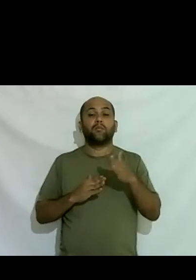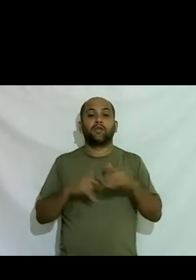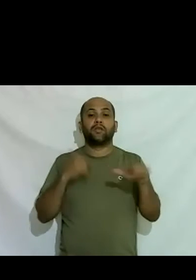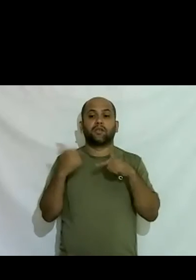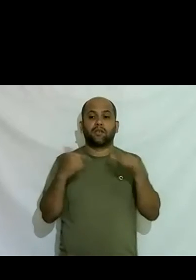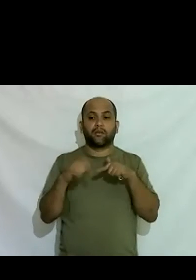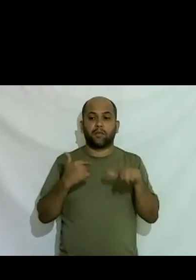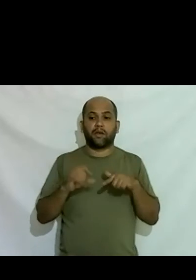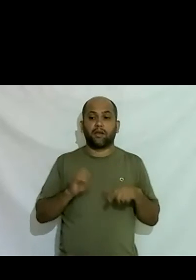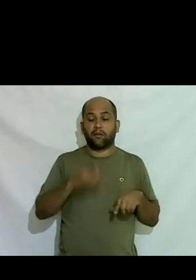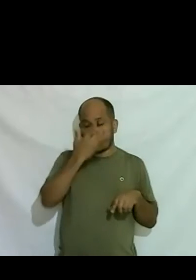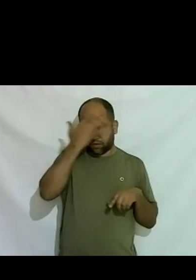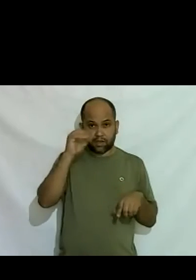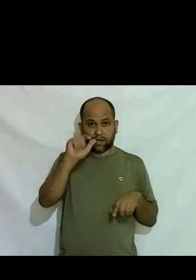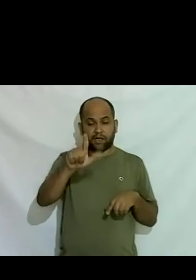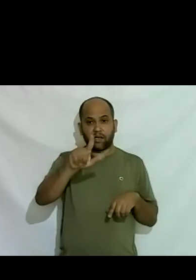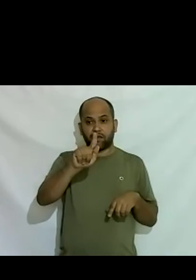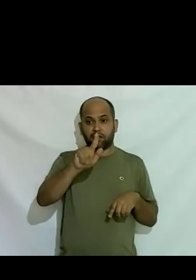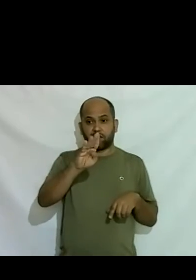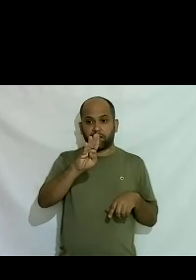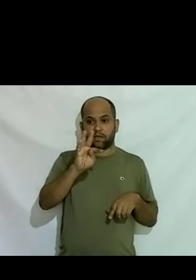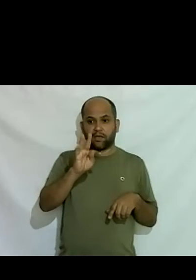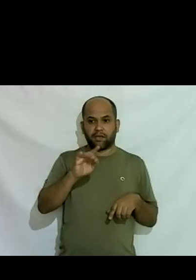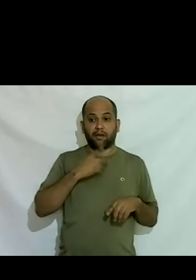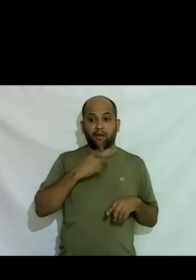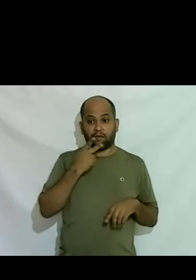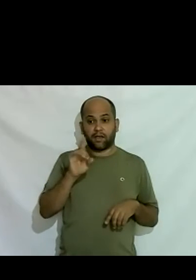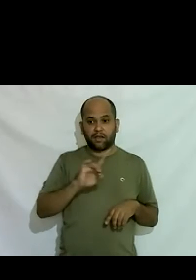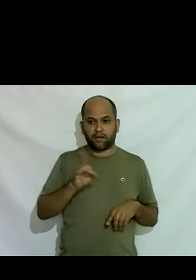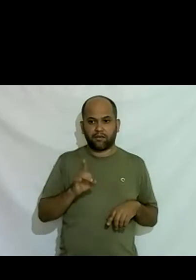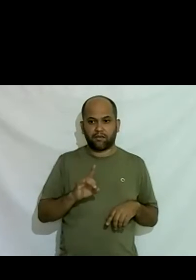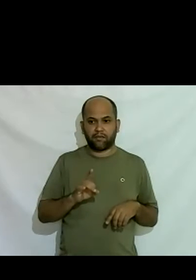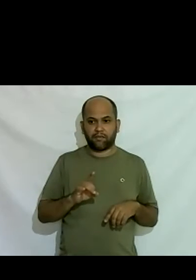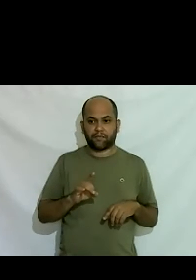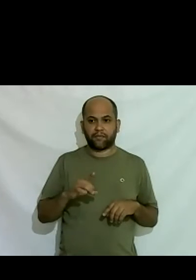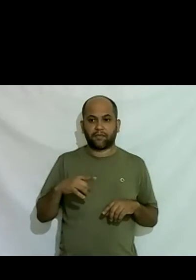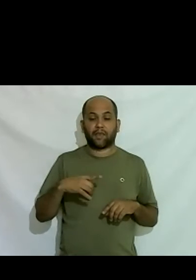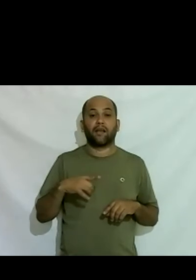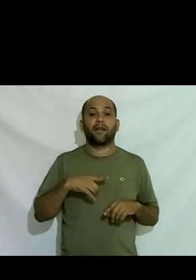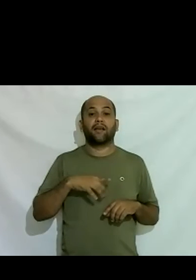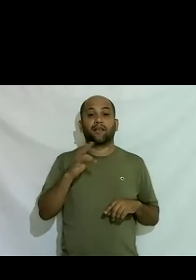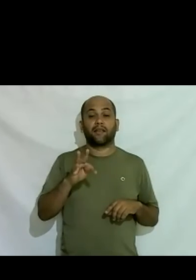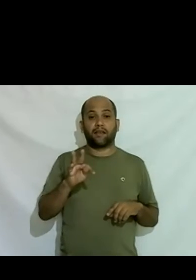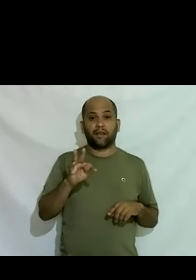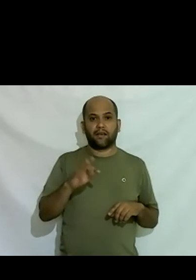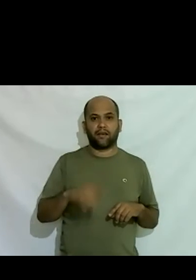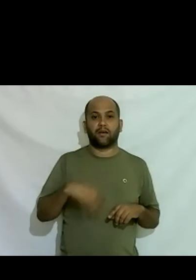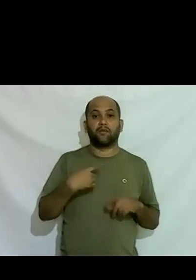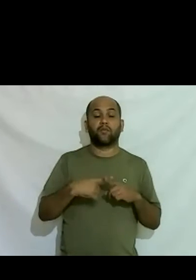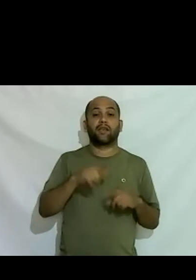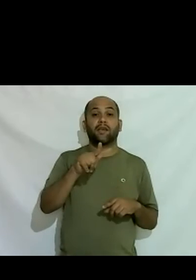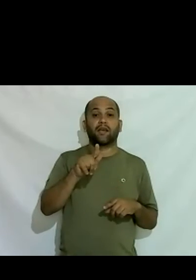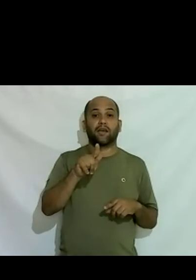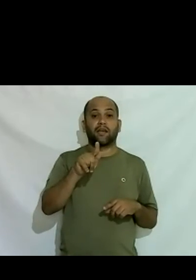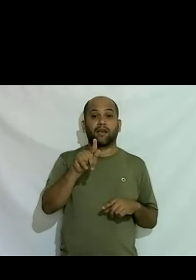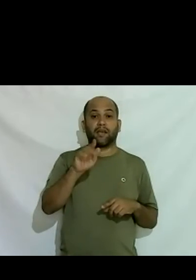eram pessoas LGBT e eu disse não é ter porque gay lesca consegue arrumar emprego basta não contar que é gay